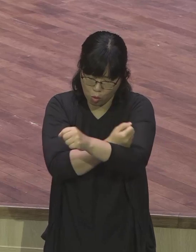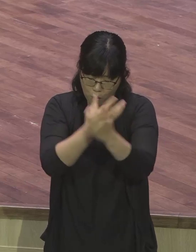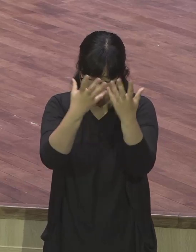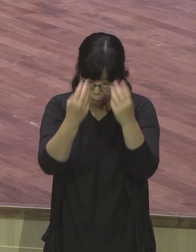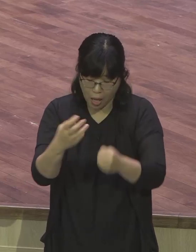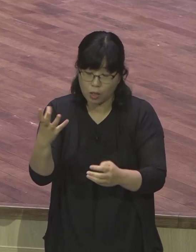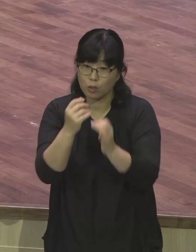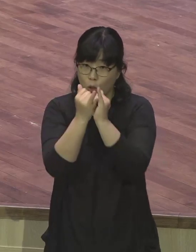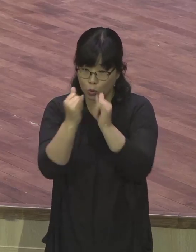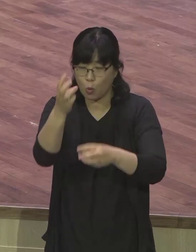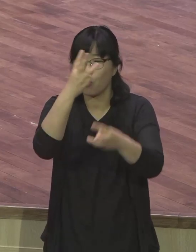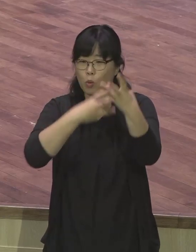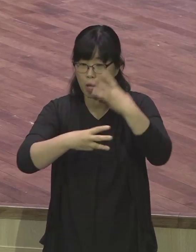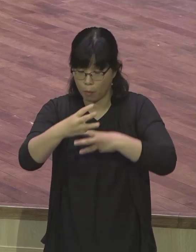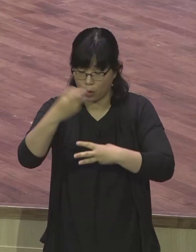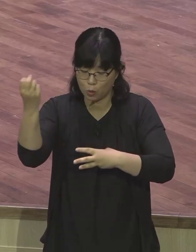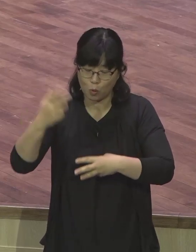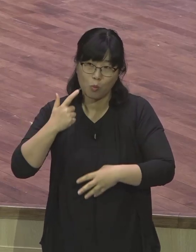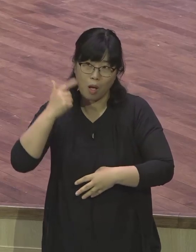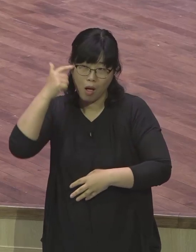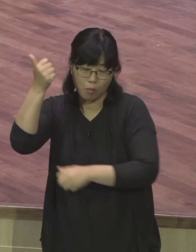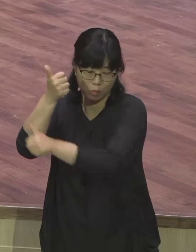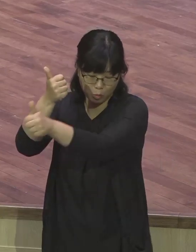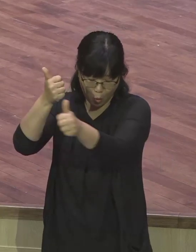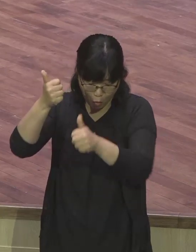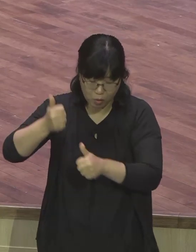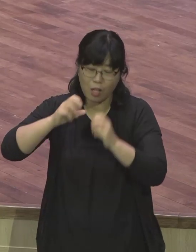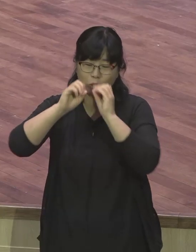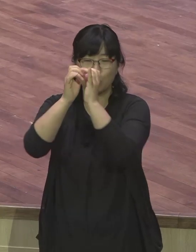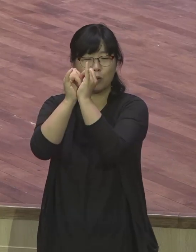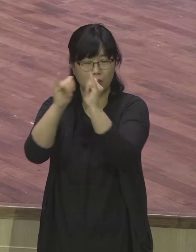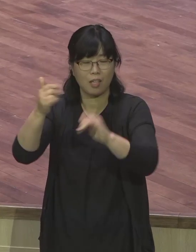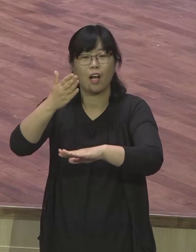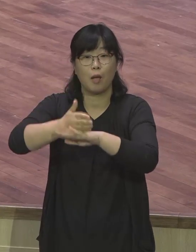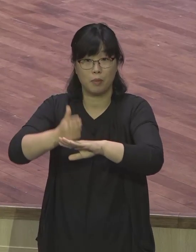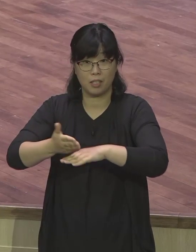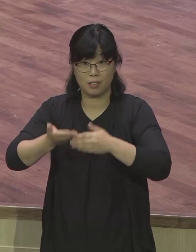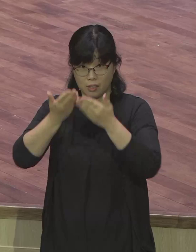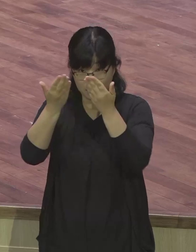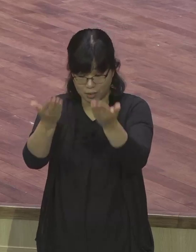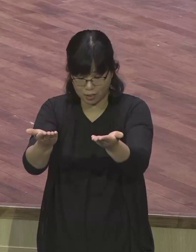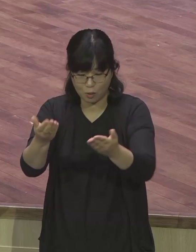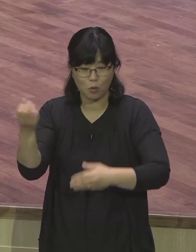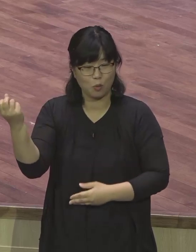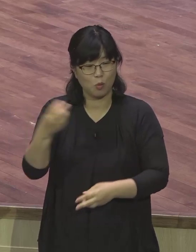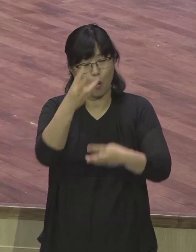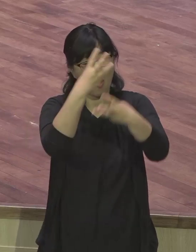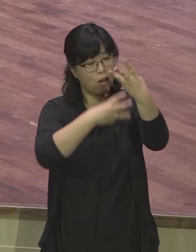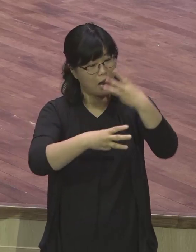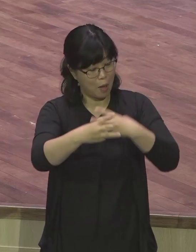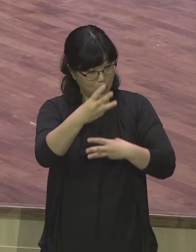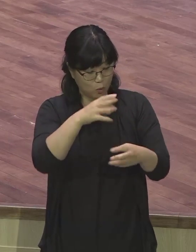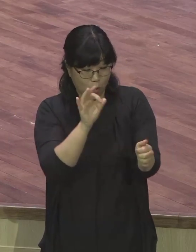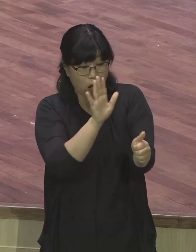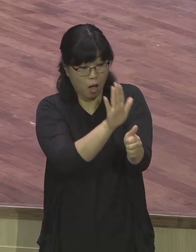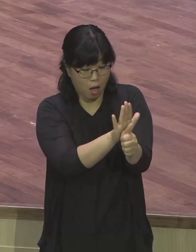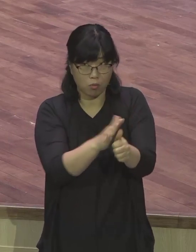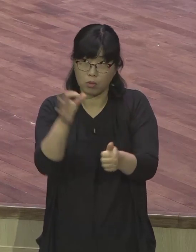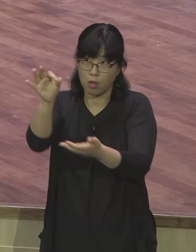랩런트들에게 감사드리고 또 이번 세계 랩런트 장학금을 받는 모든 랩런트들은 모든 분들의 숨은 헌신을 알고 또 세계